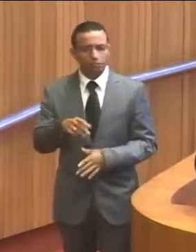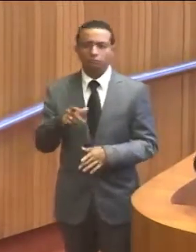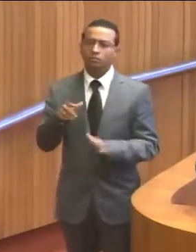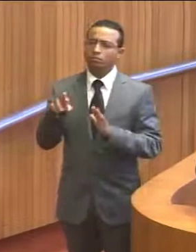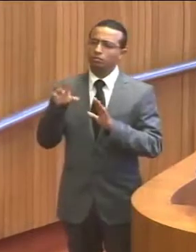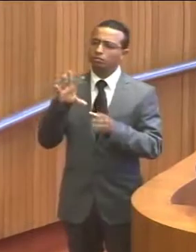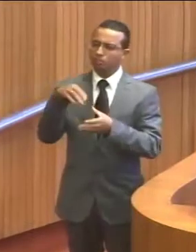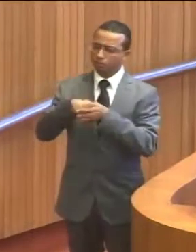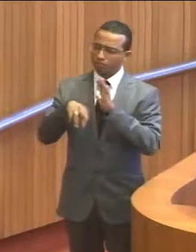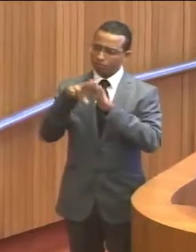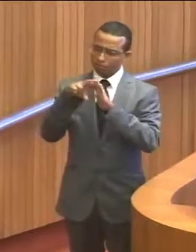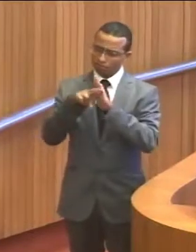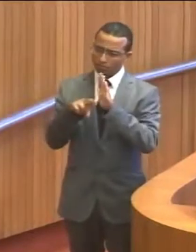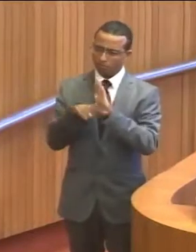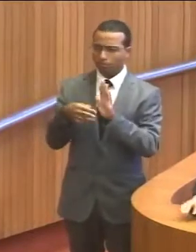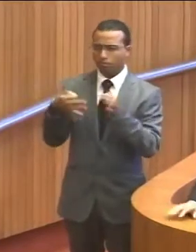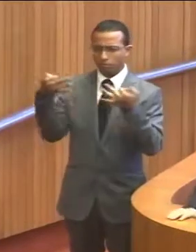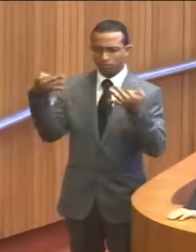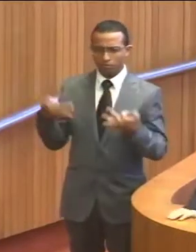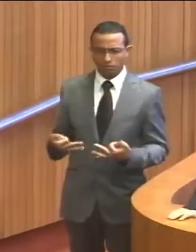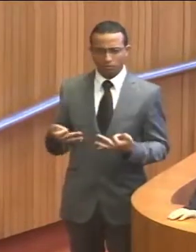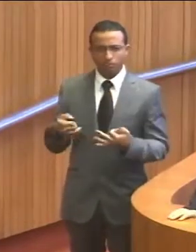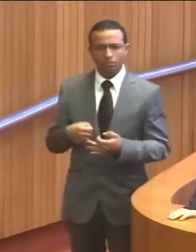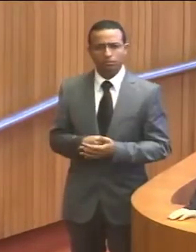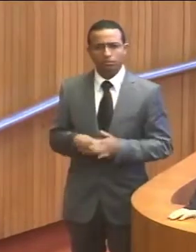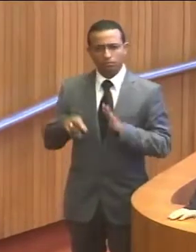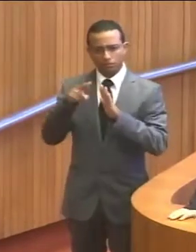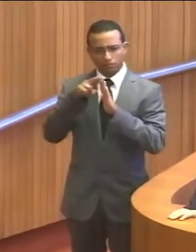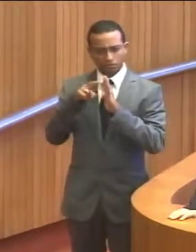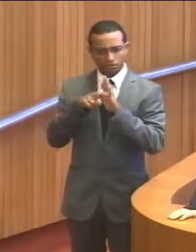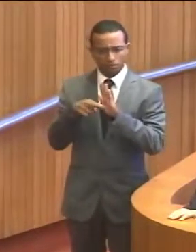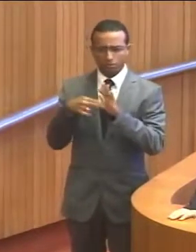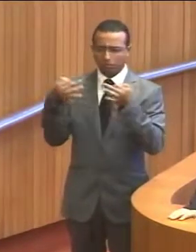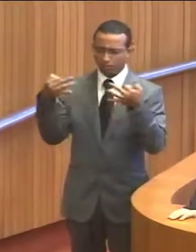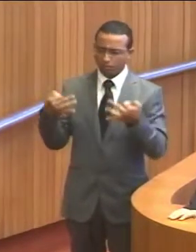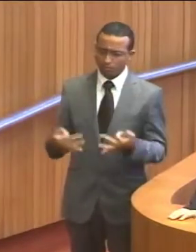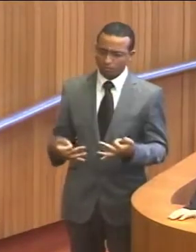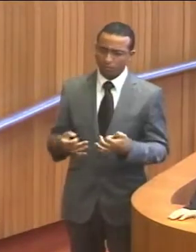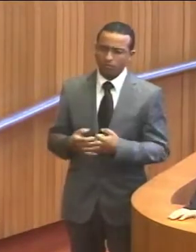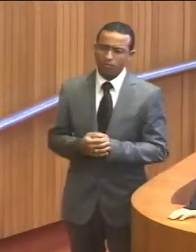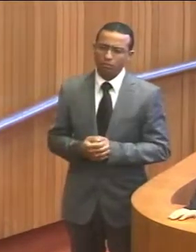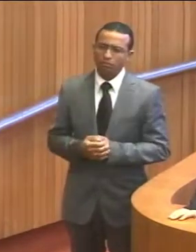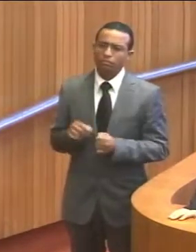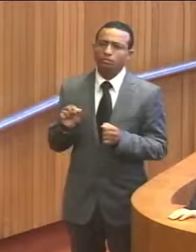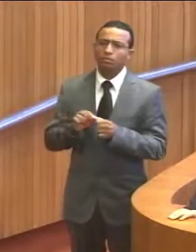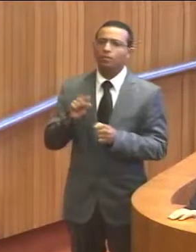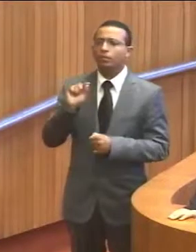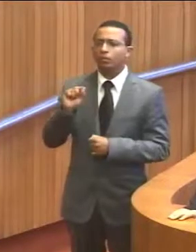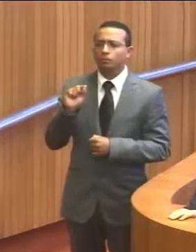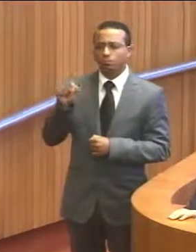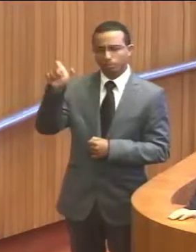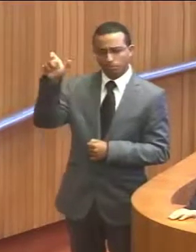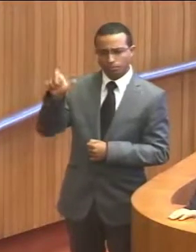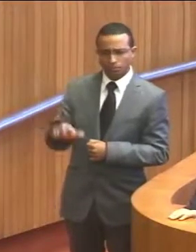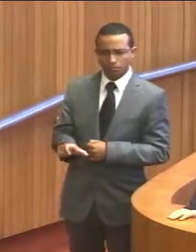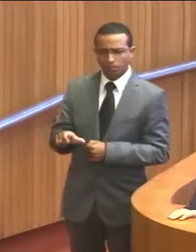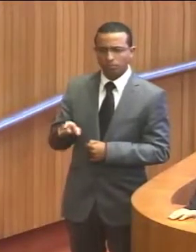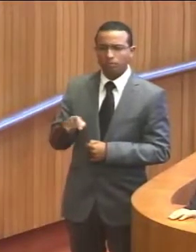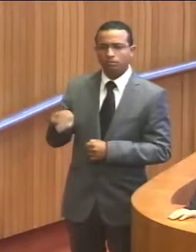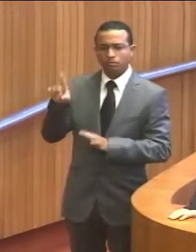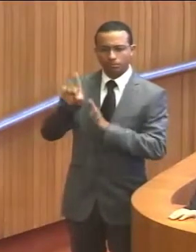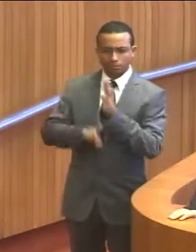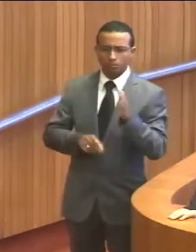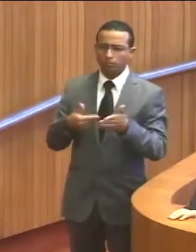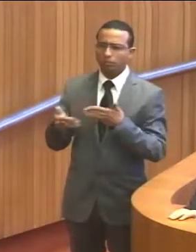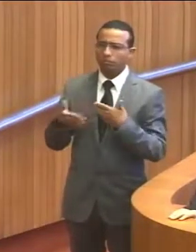dentro da legalidade, rigorosamente dentro da legalidade, e fazendo aquilo que é um